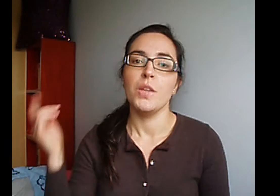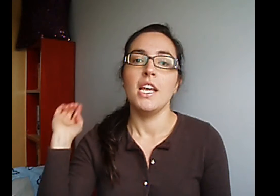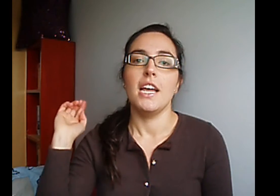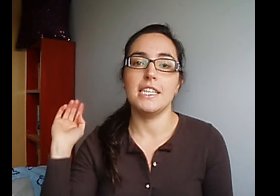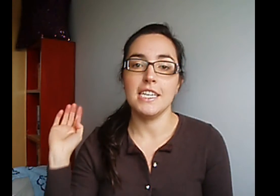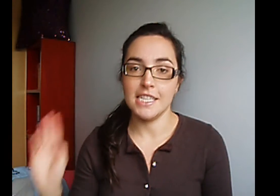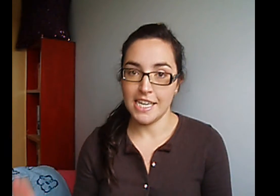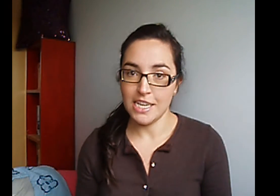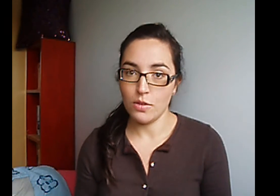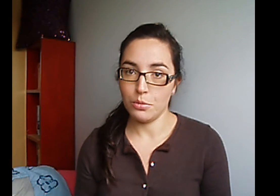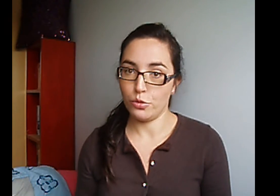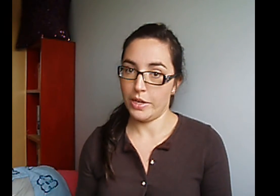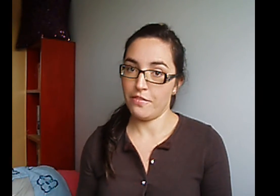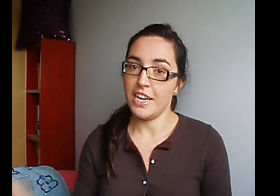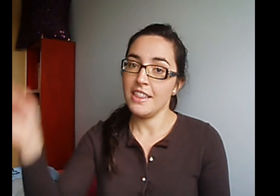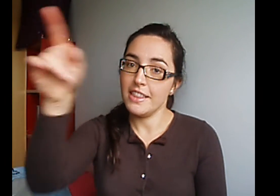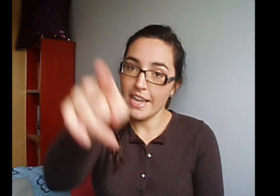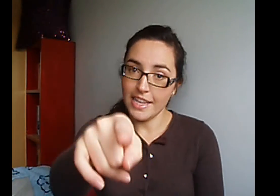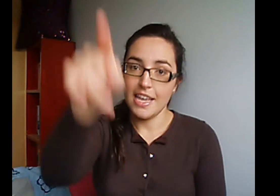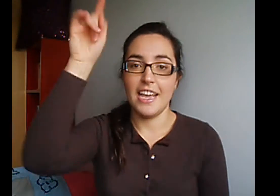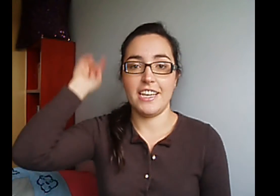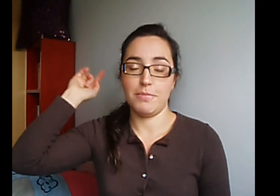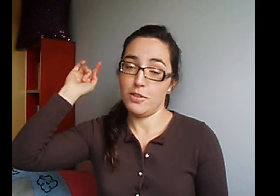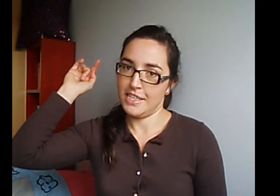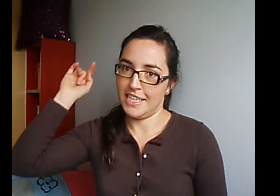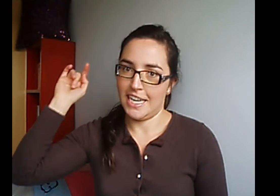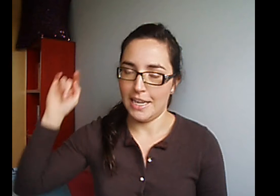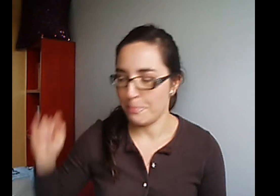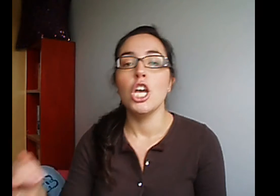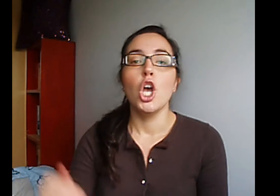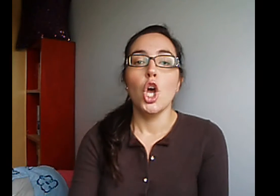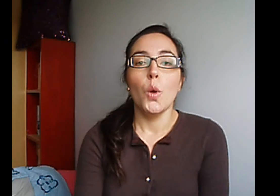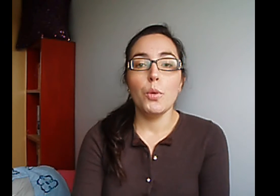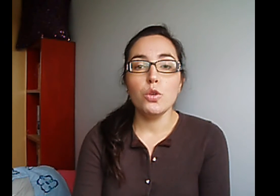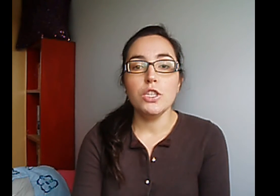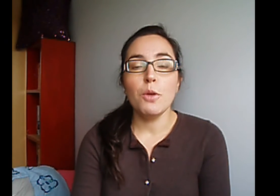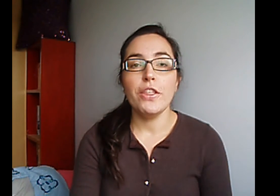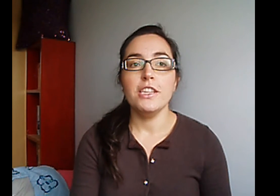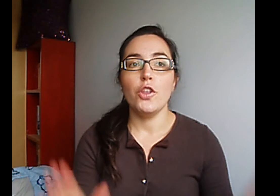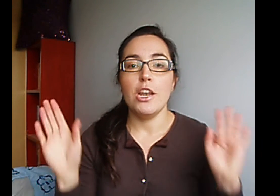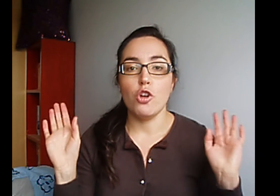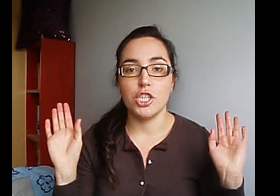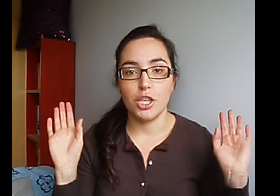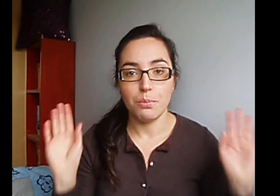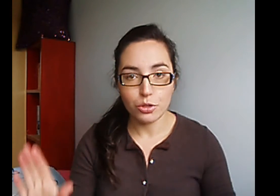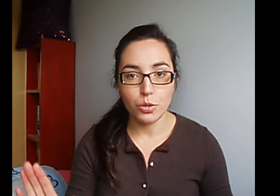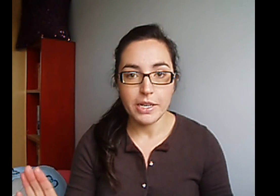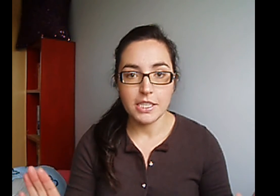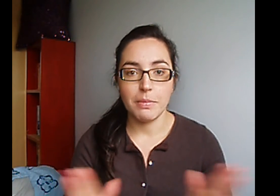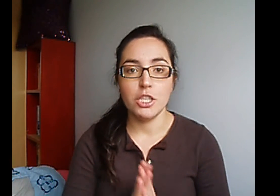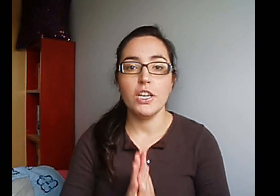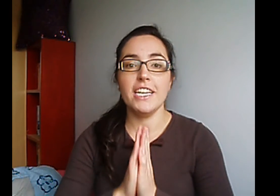Así que si queréis una booktuber diferente Española te queda Por último Dentro de los booktubers españoles